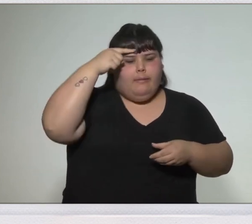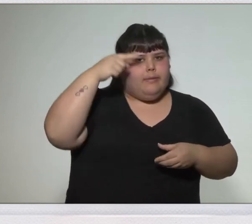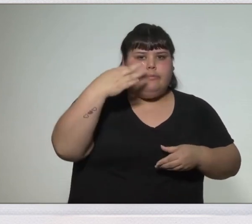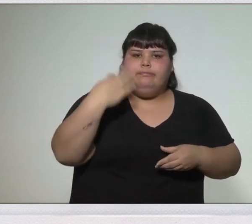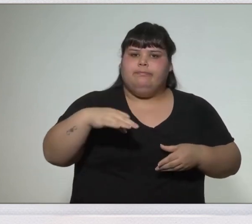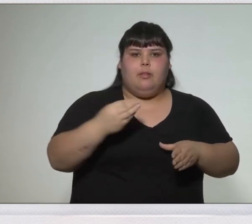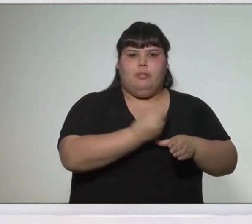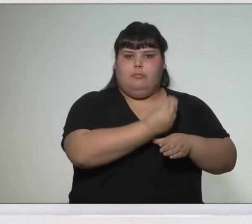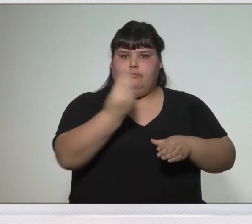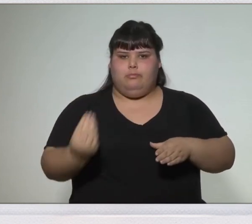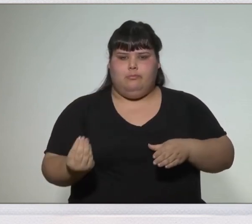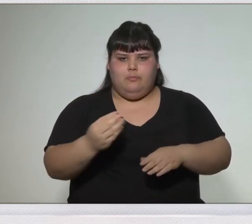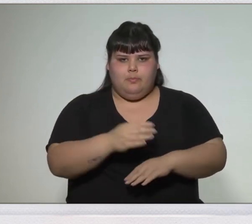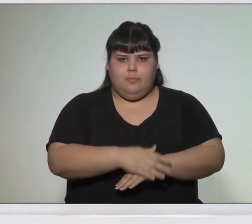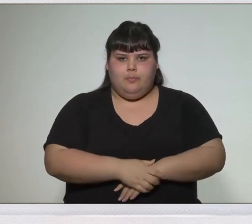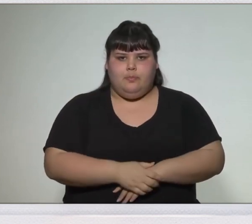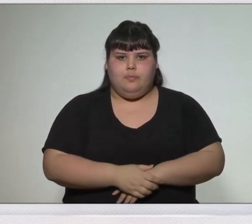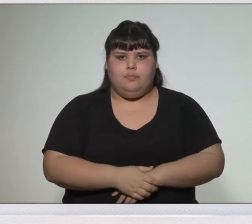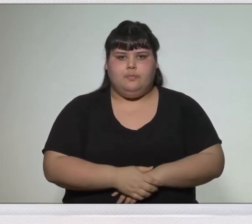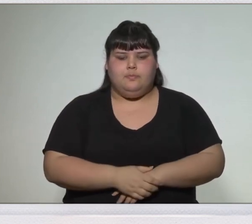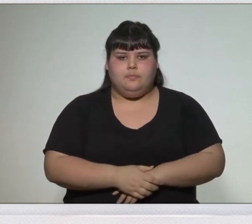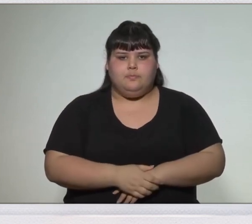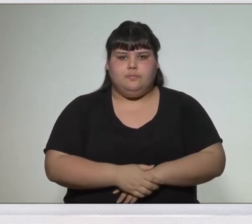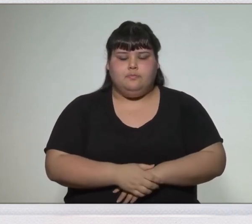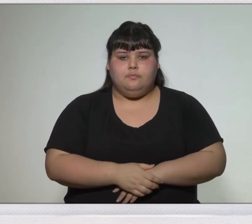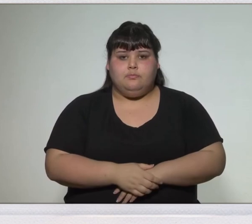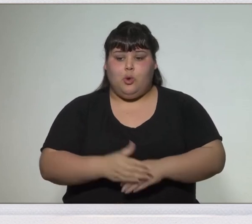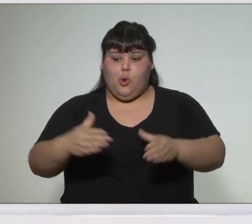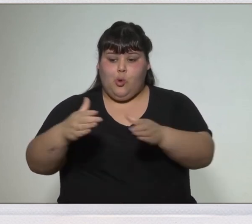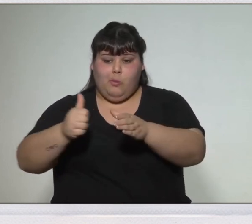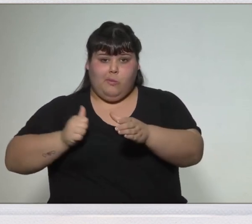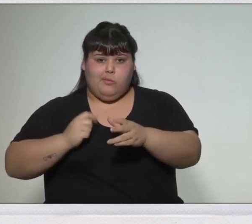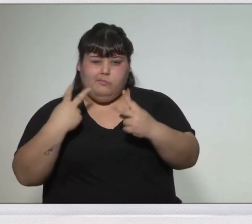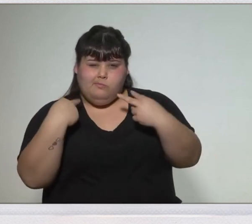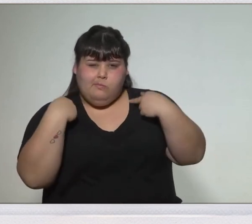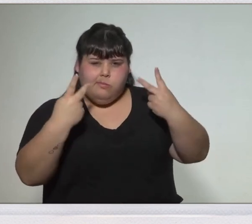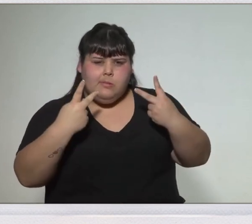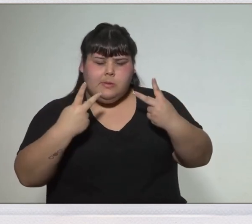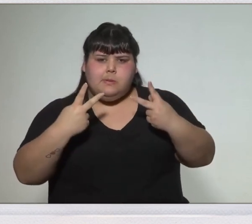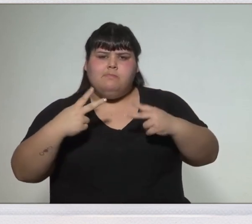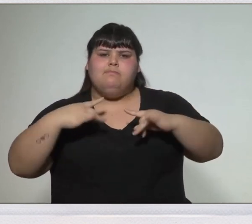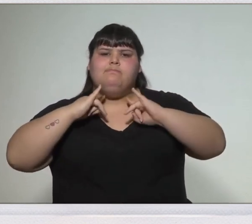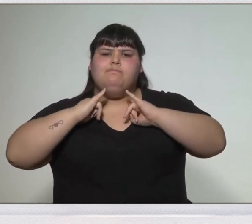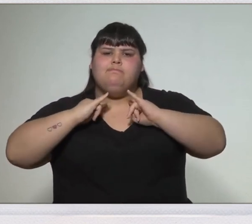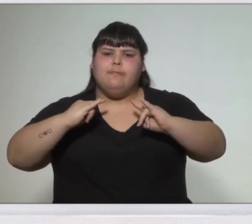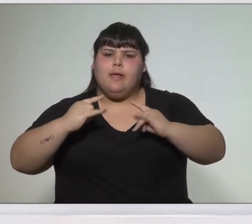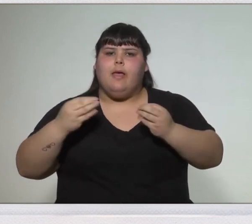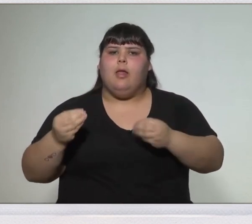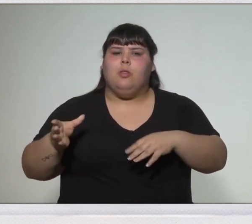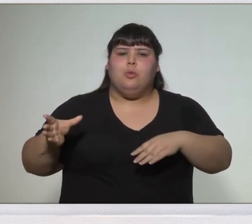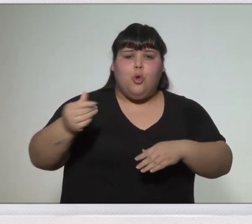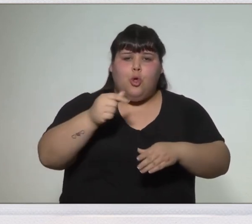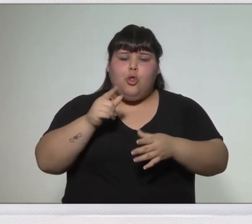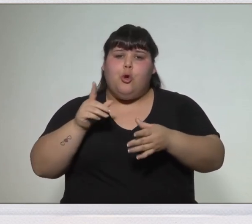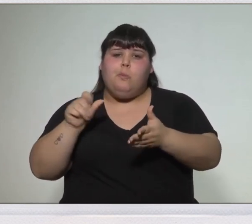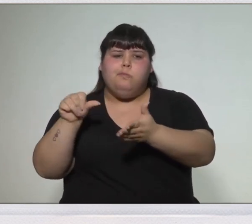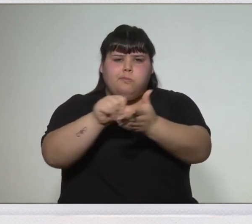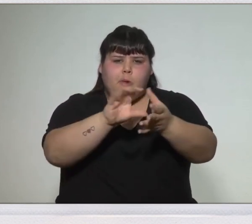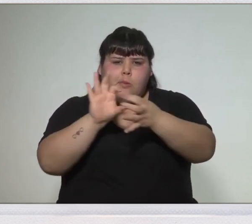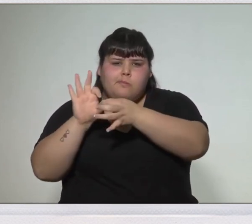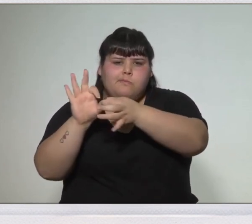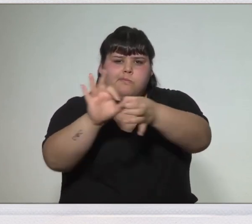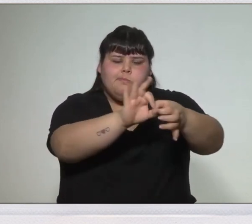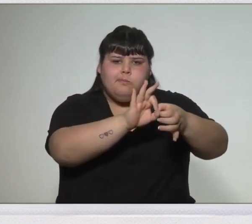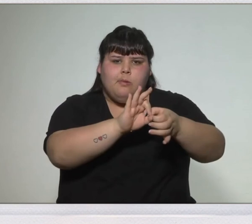cargo. Los amotinados invocaban la hermandad de los pueblos y su